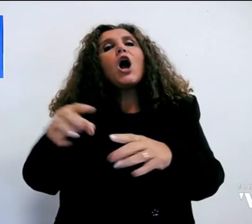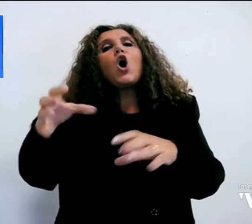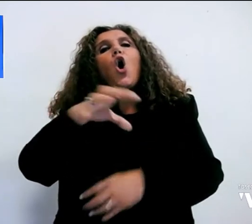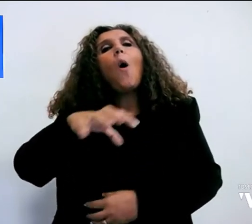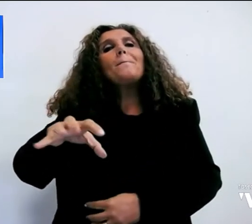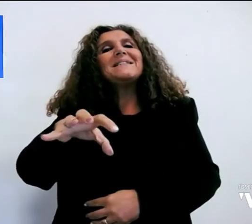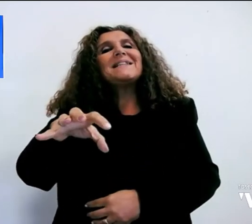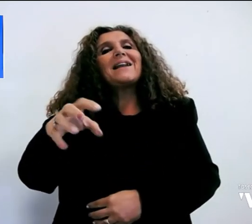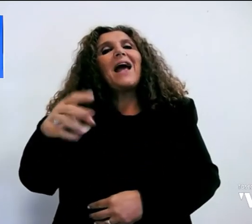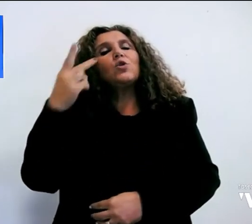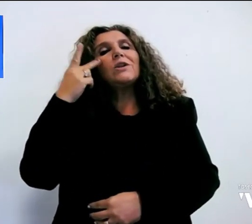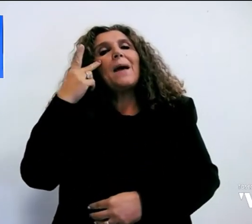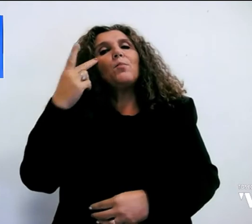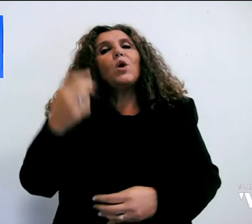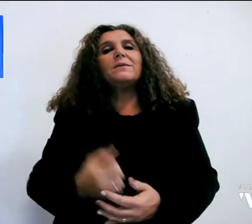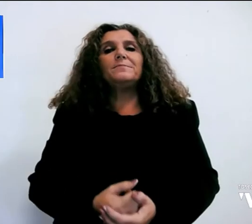Empoli.